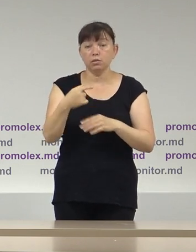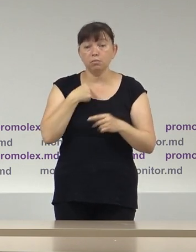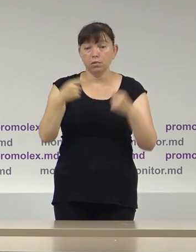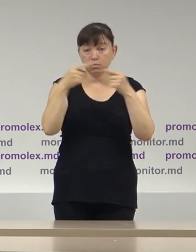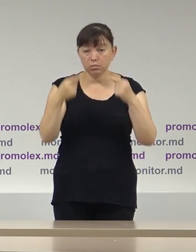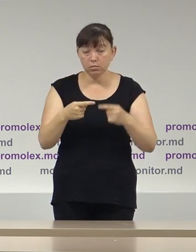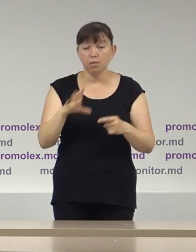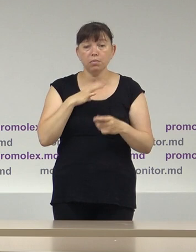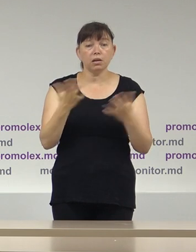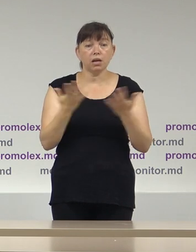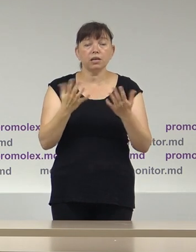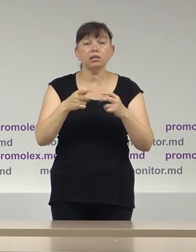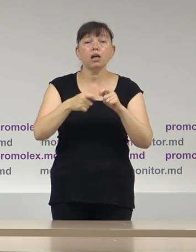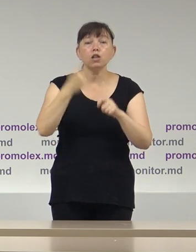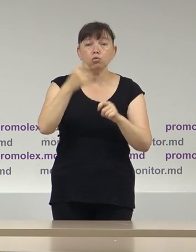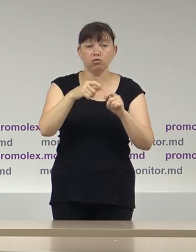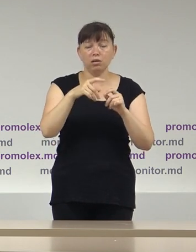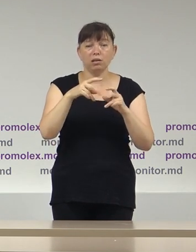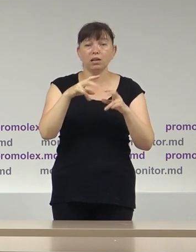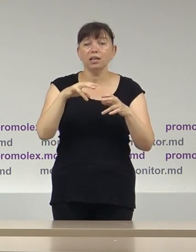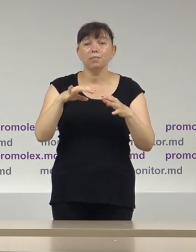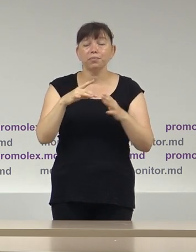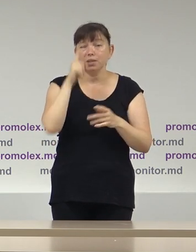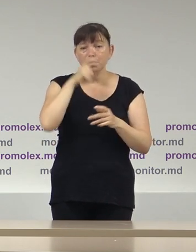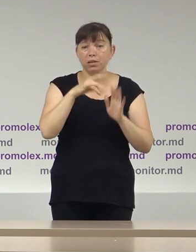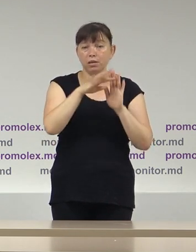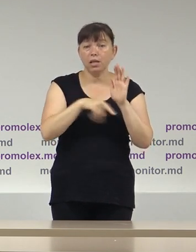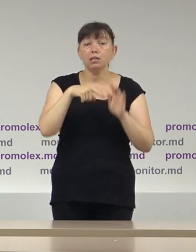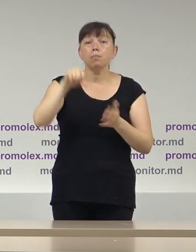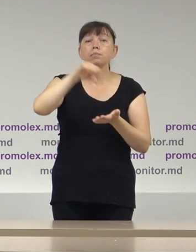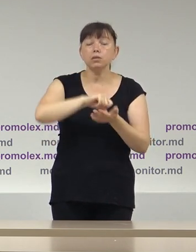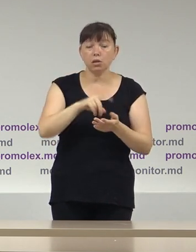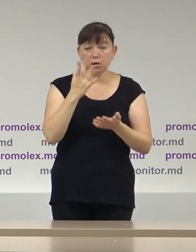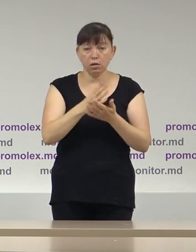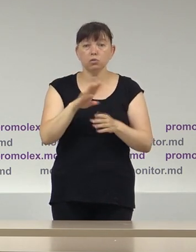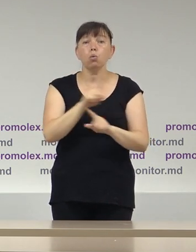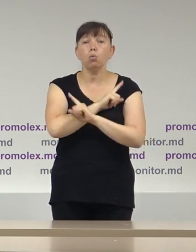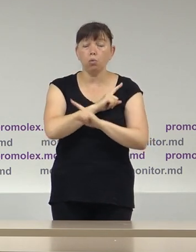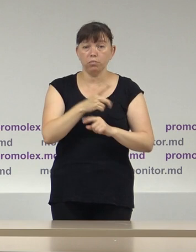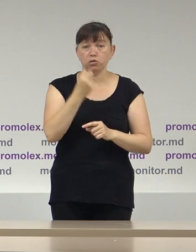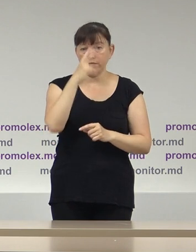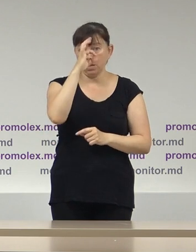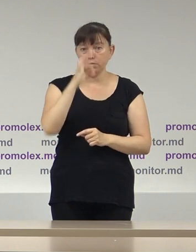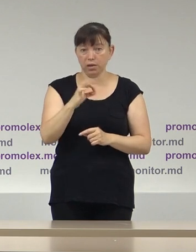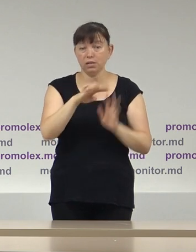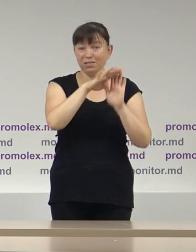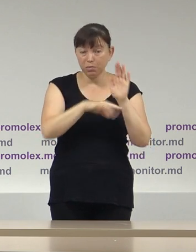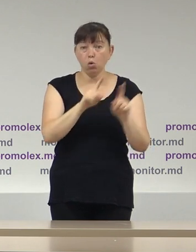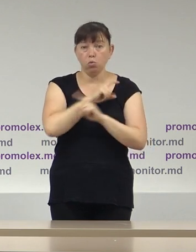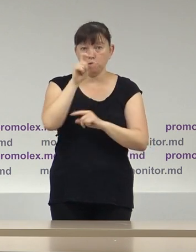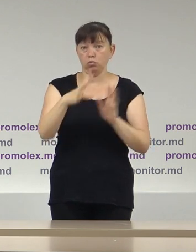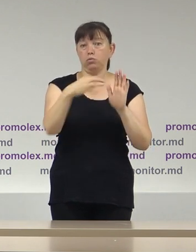constatat anumite neconformități în listele electorale, și anumit, prezența persoanelor decedate în 12% din listele